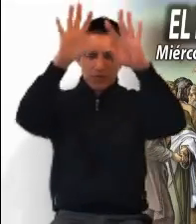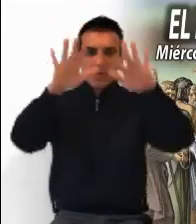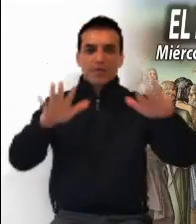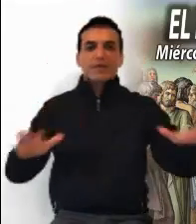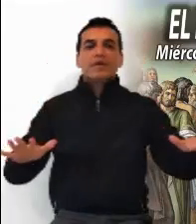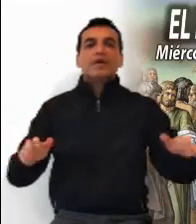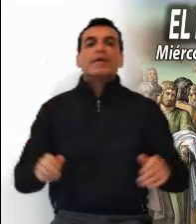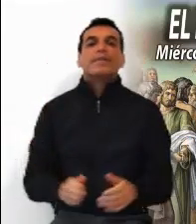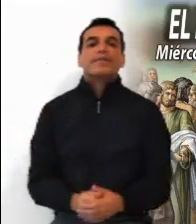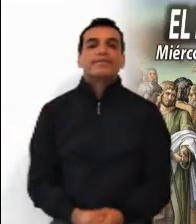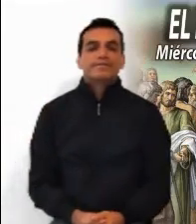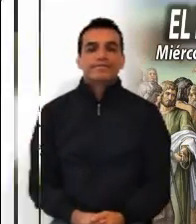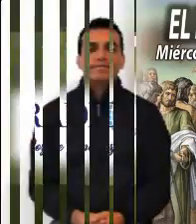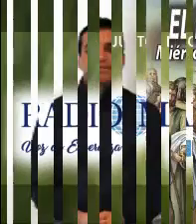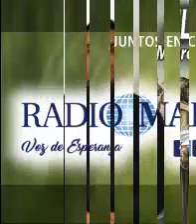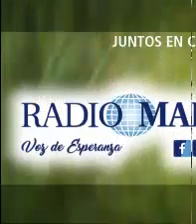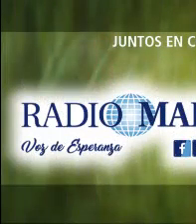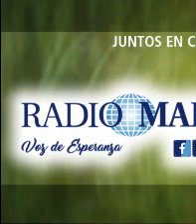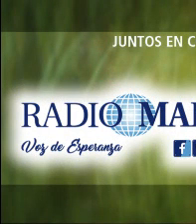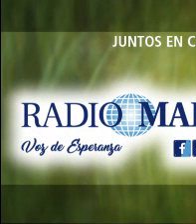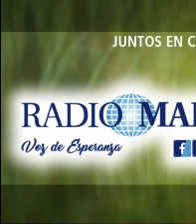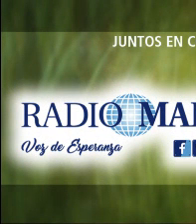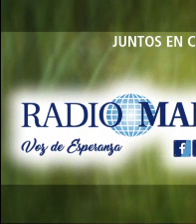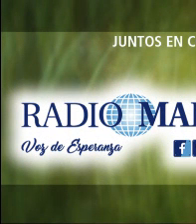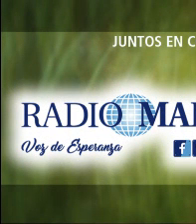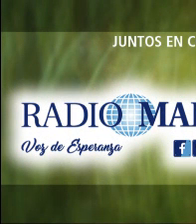Padre, y del Hijo y del Espíritu Santo.